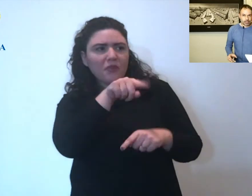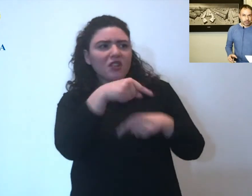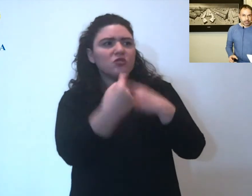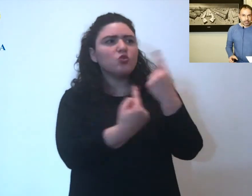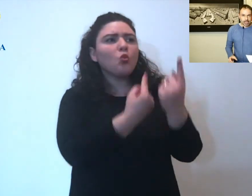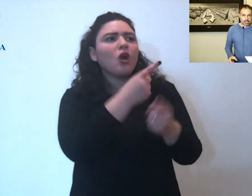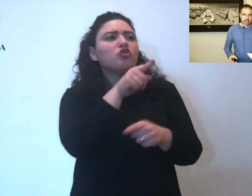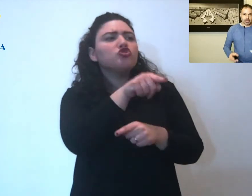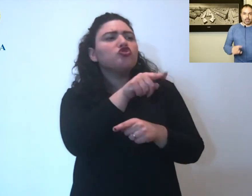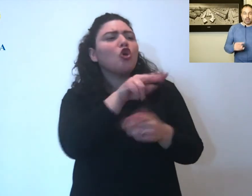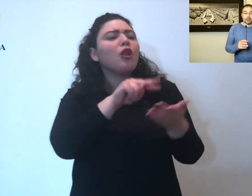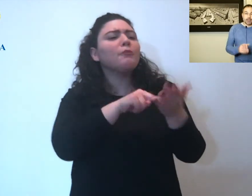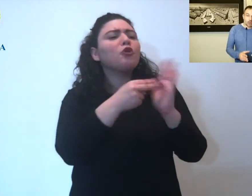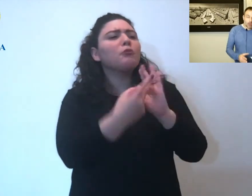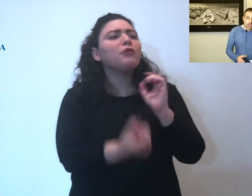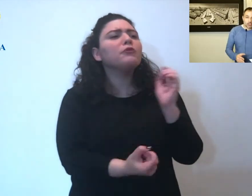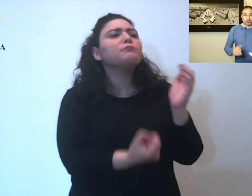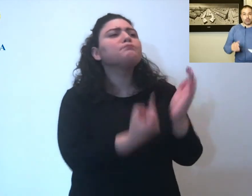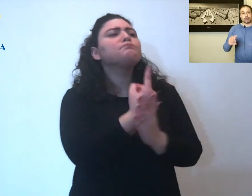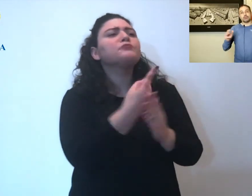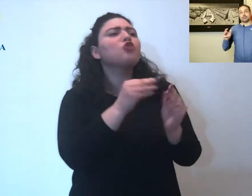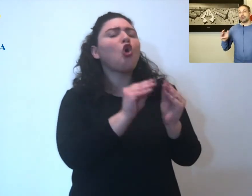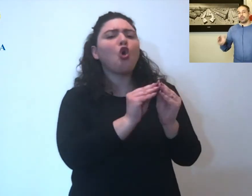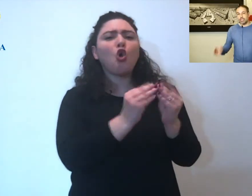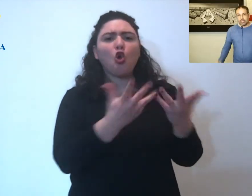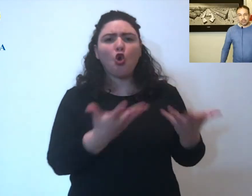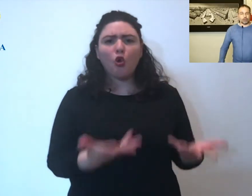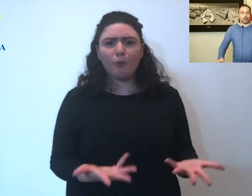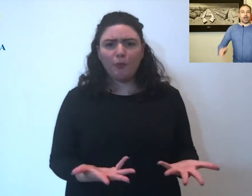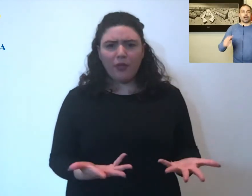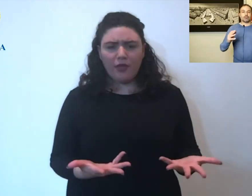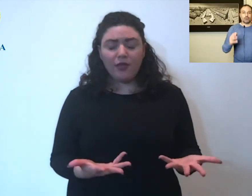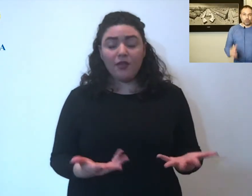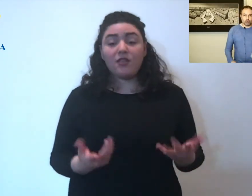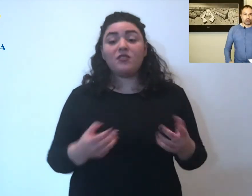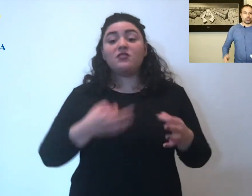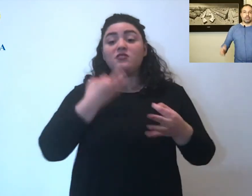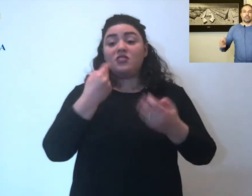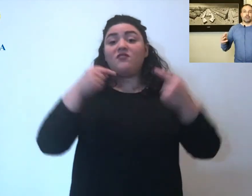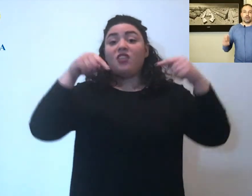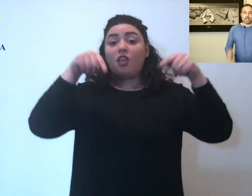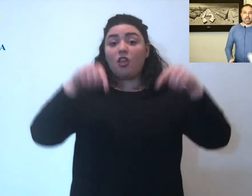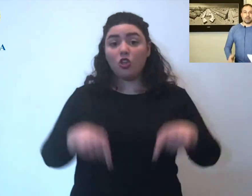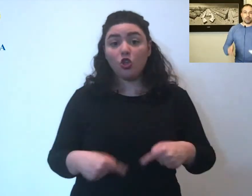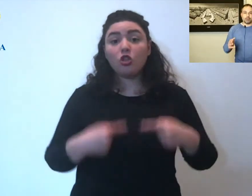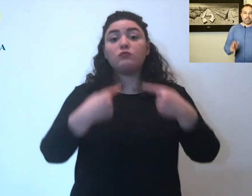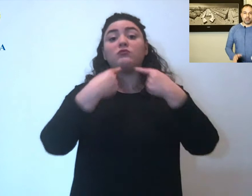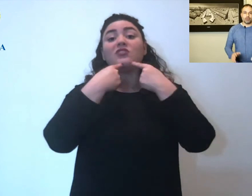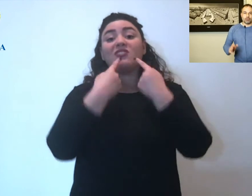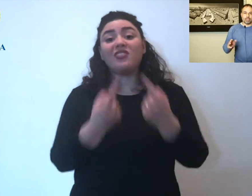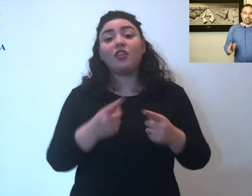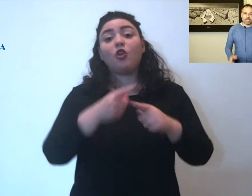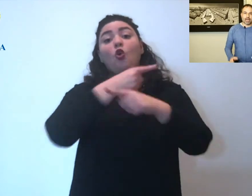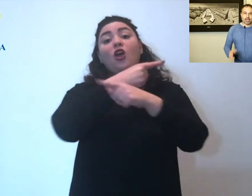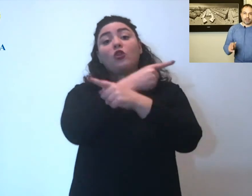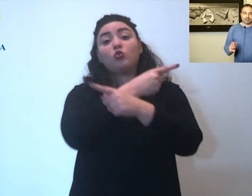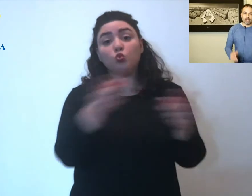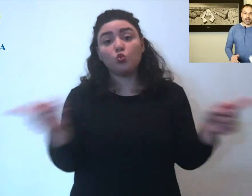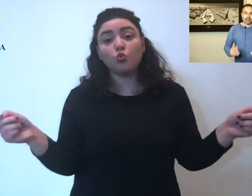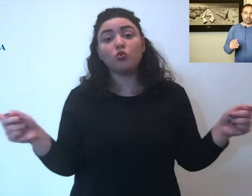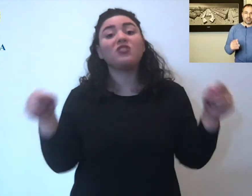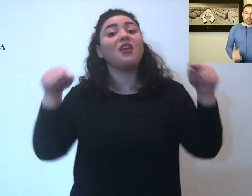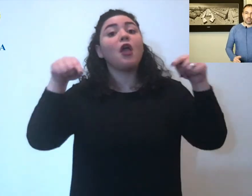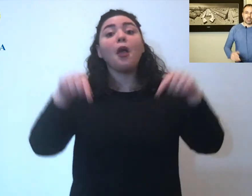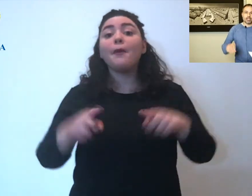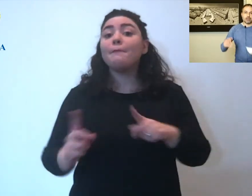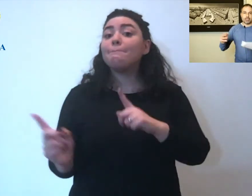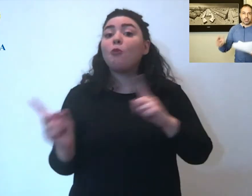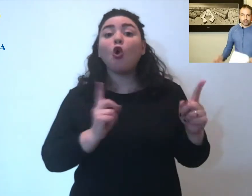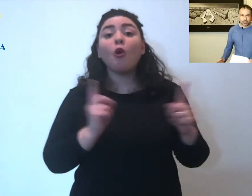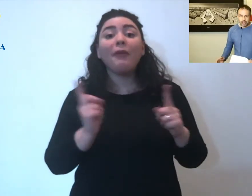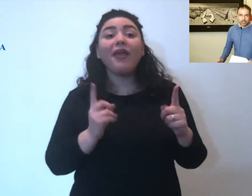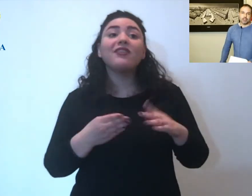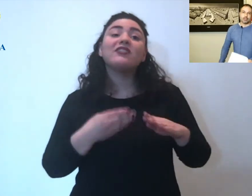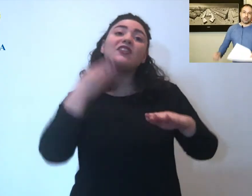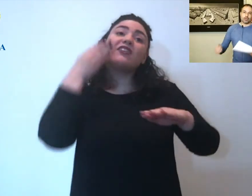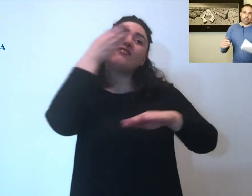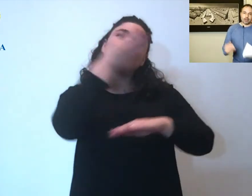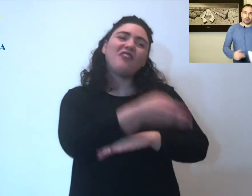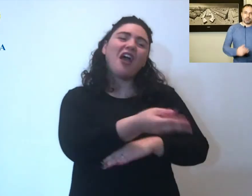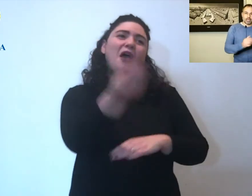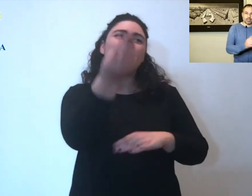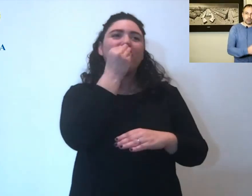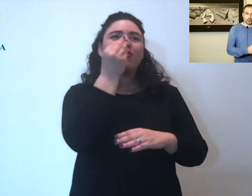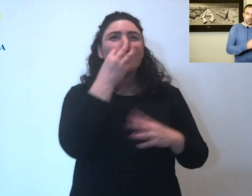fondamentali per questo lo dico a tutti non è il momento di andare a fare la cena dagli amici